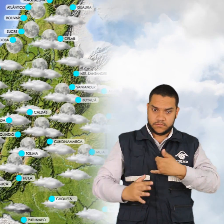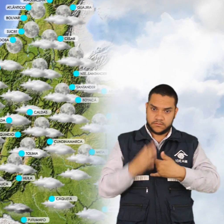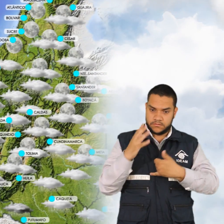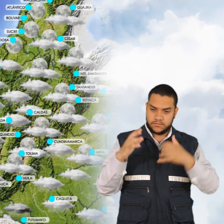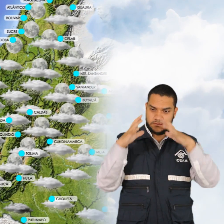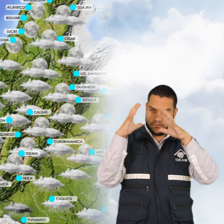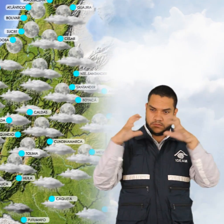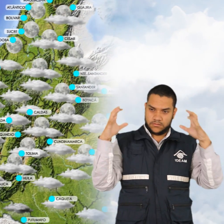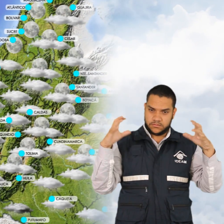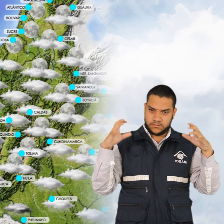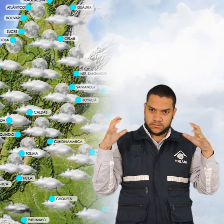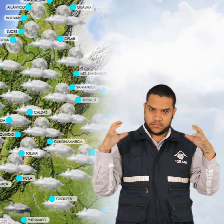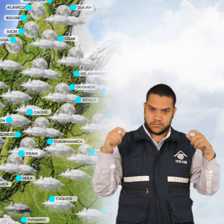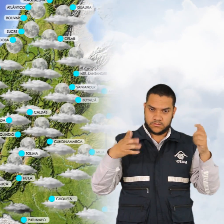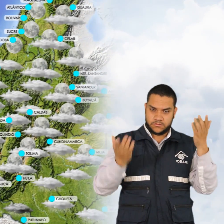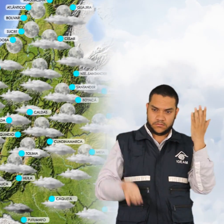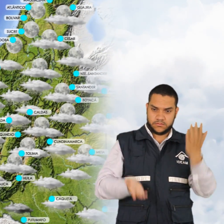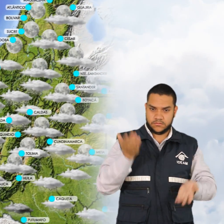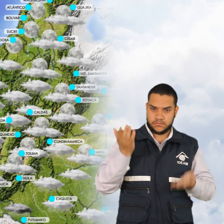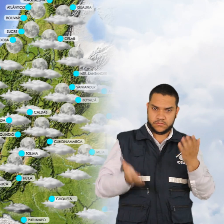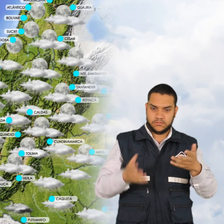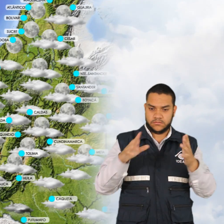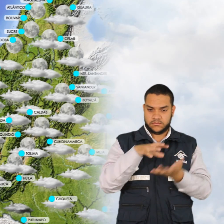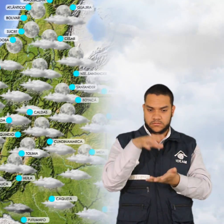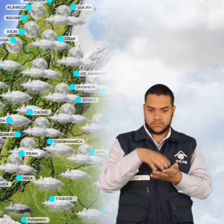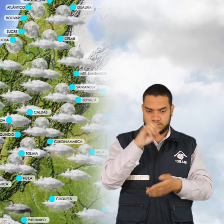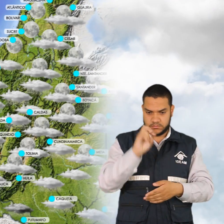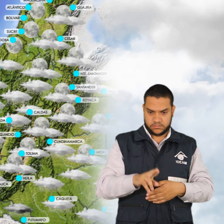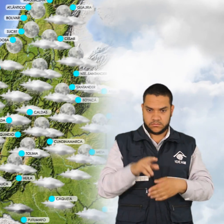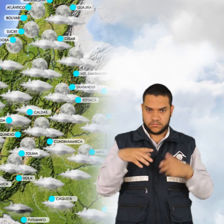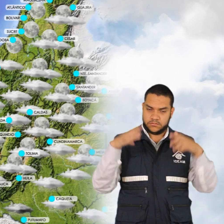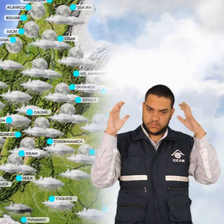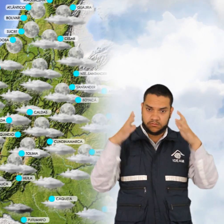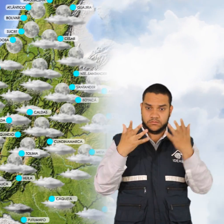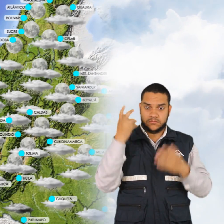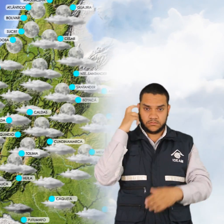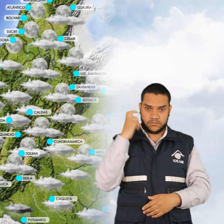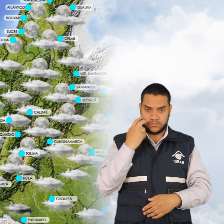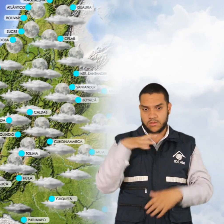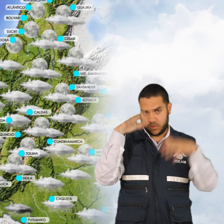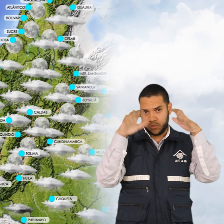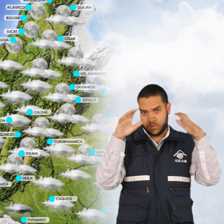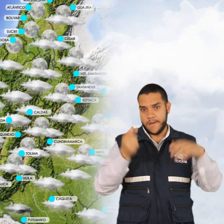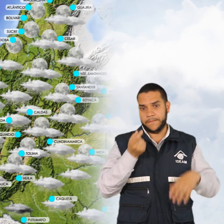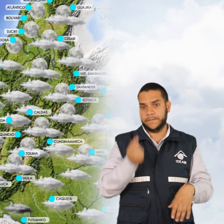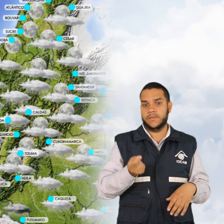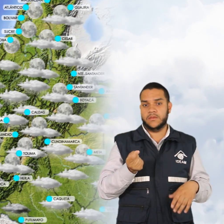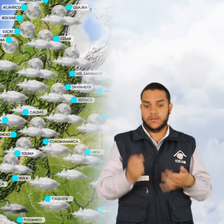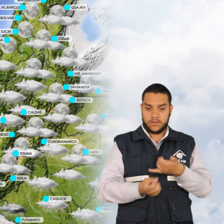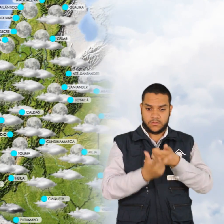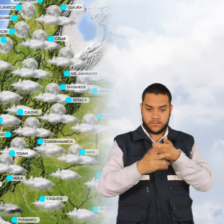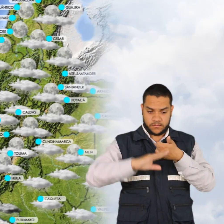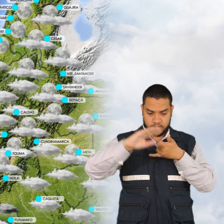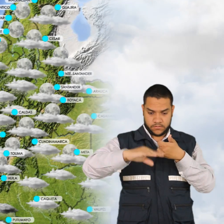con lluvias de granidad intensidad en el centro y sur de la región, mientras que para el Chocor habrá lluvias ligeras. Para el área andina se espera